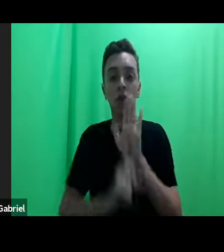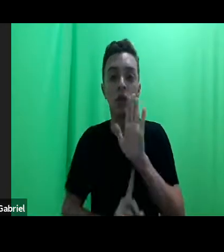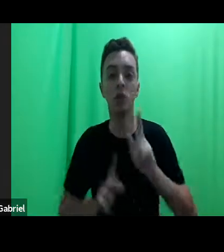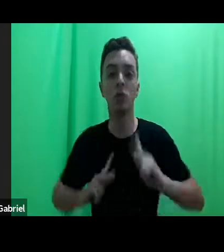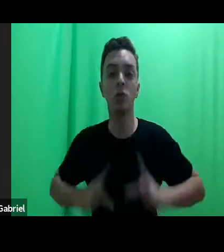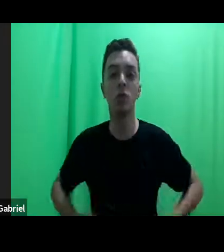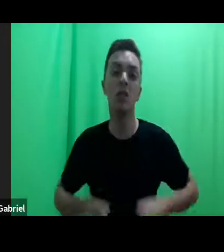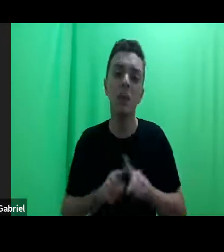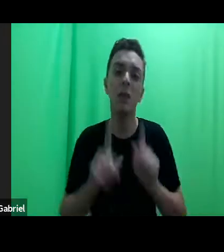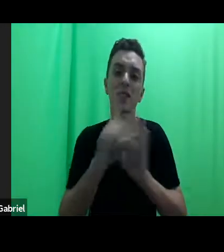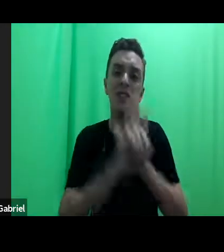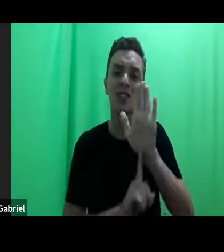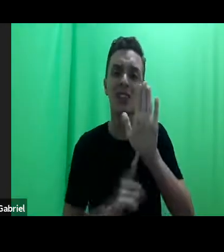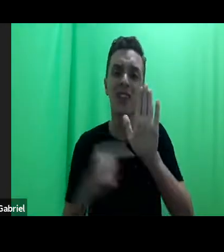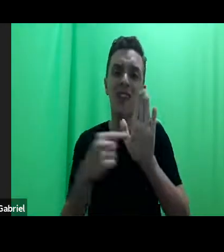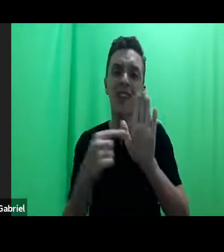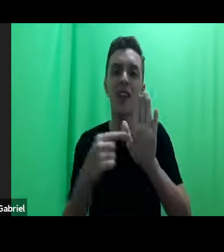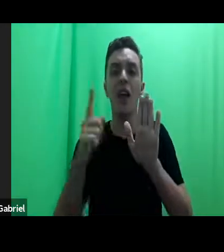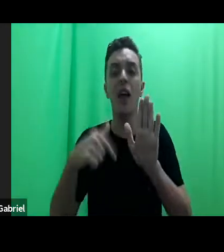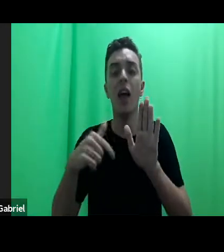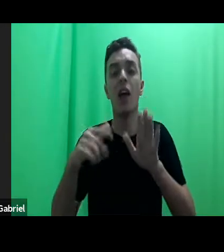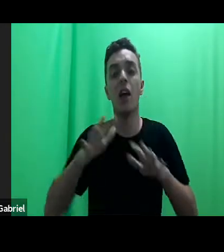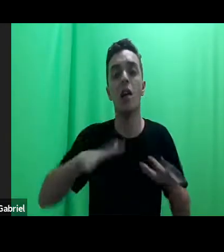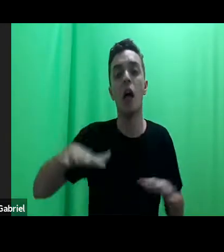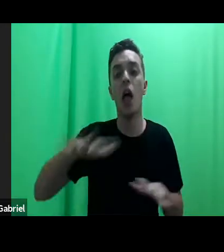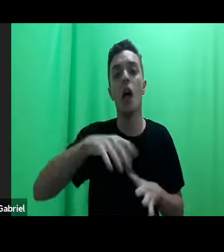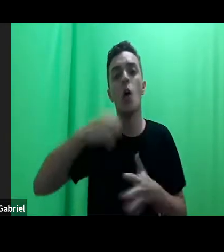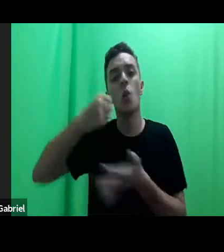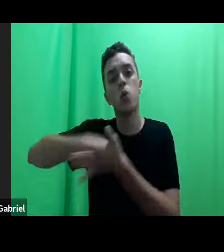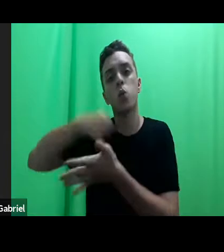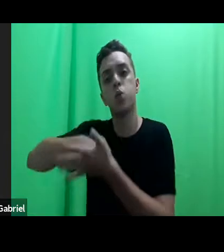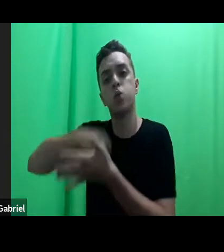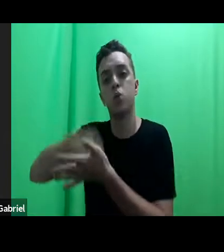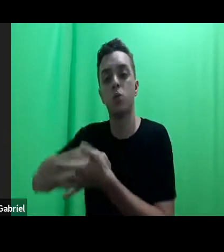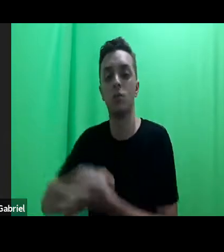estatal são um campo de lutas discursivas.